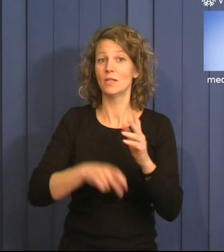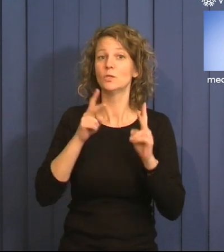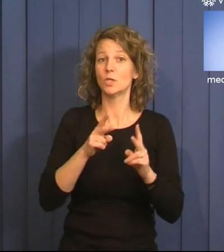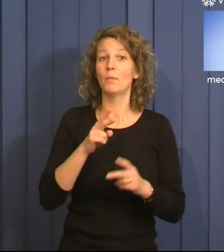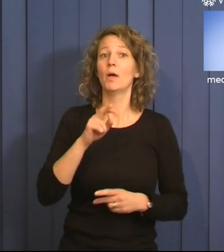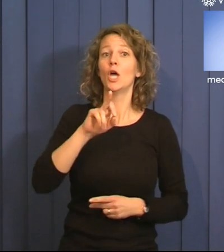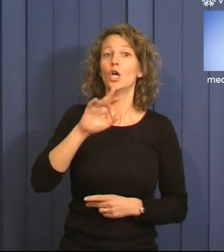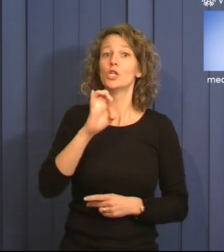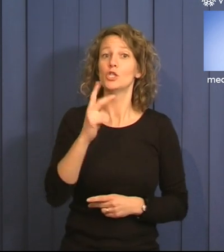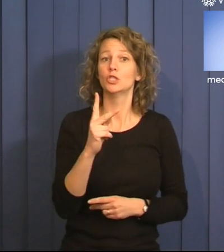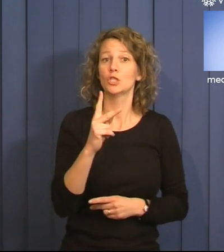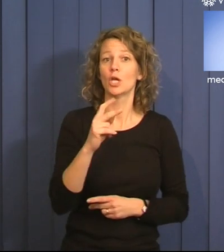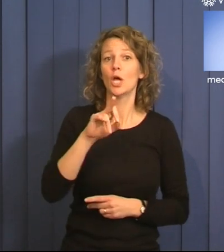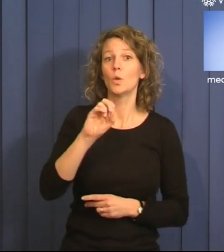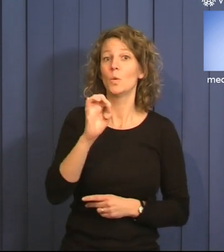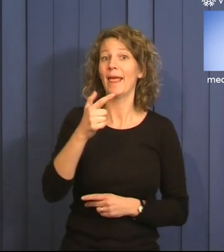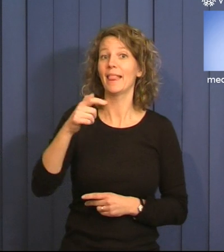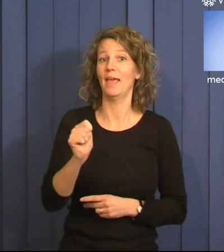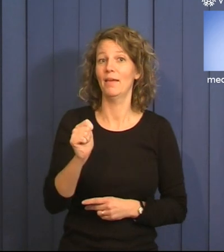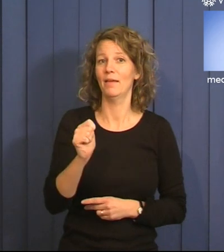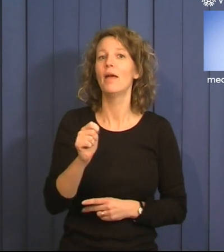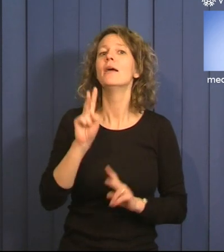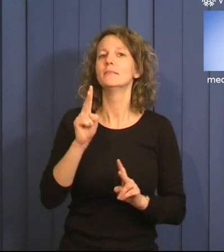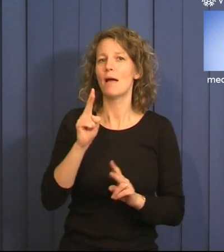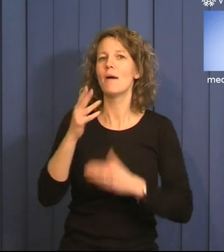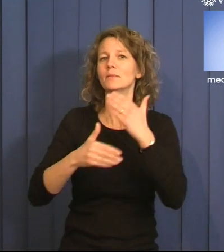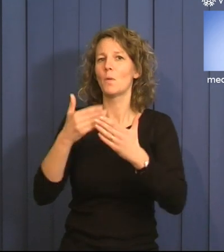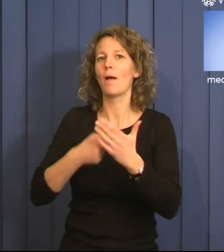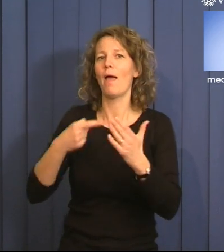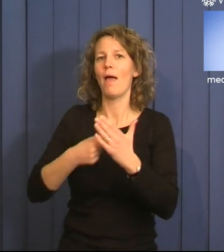Och Russian Roulette, det är namnet på nästa låt med Rihanna.